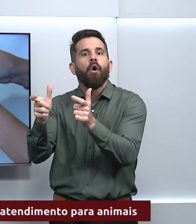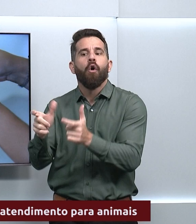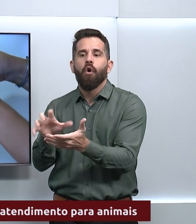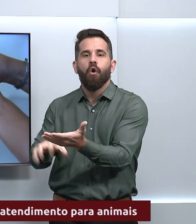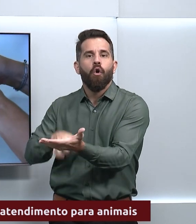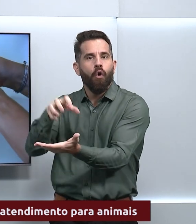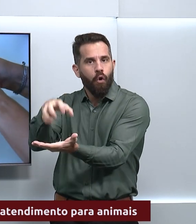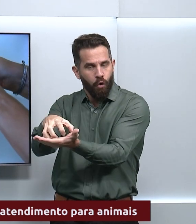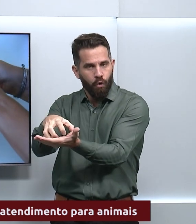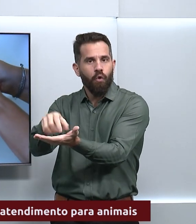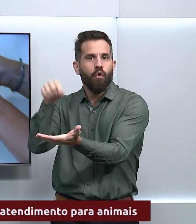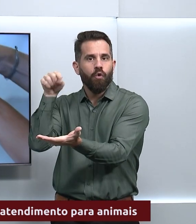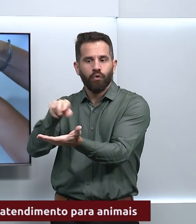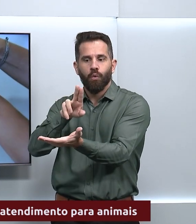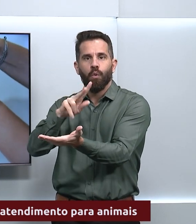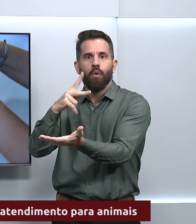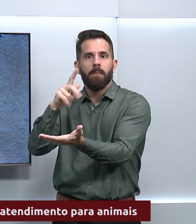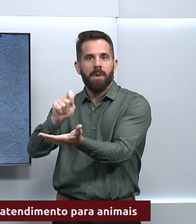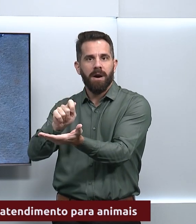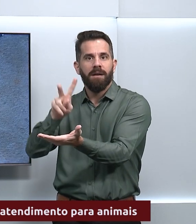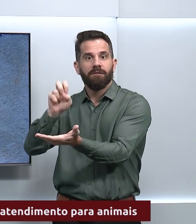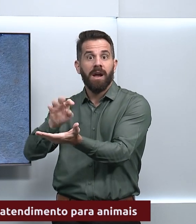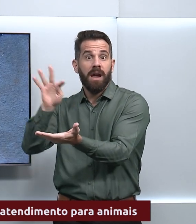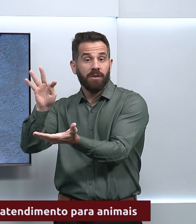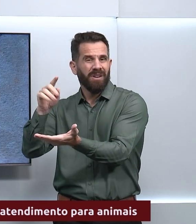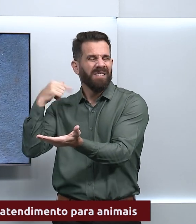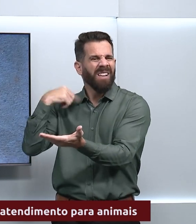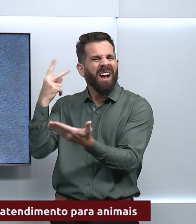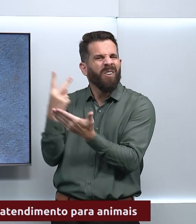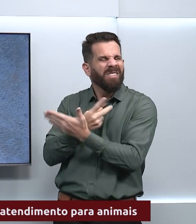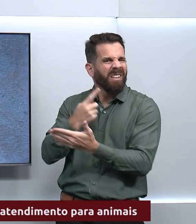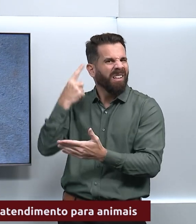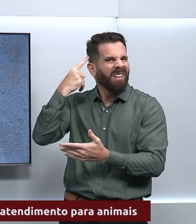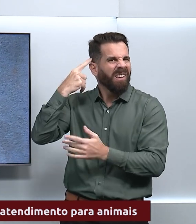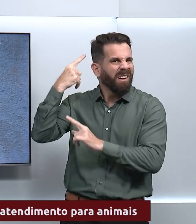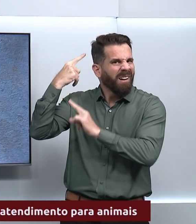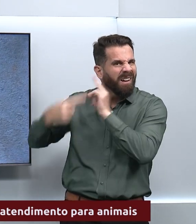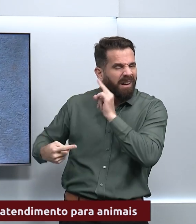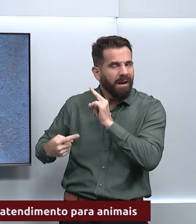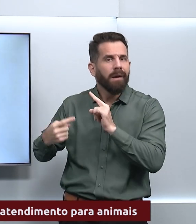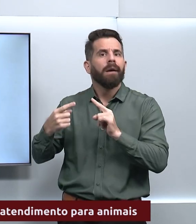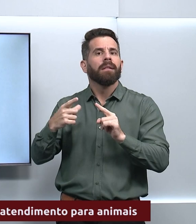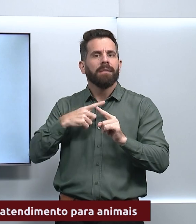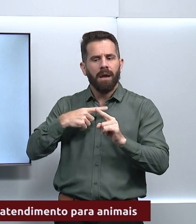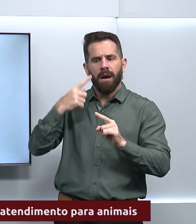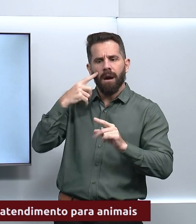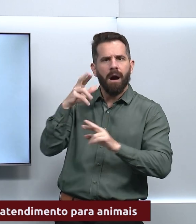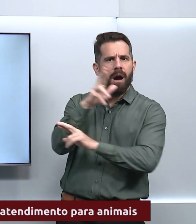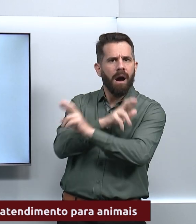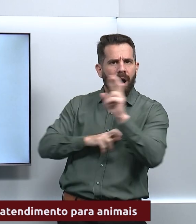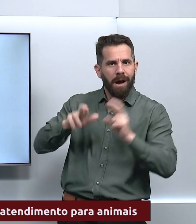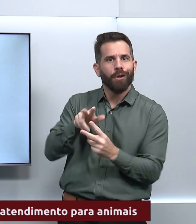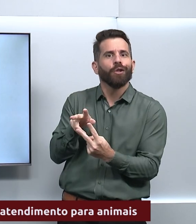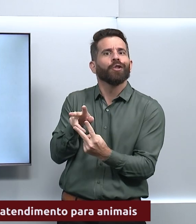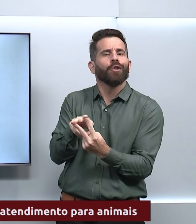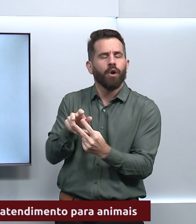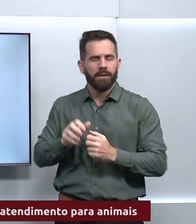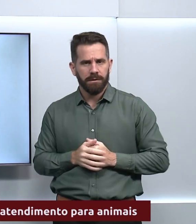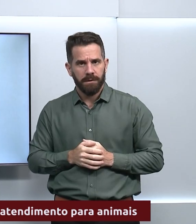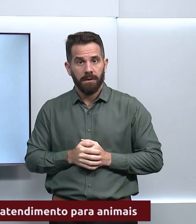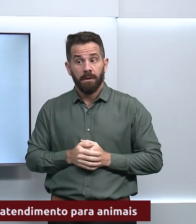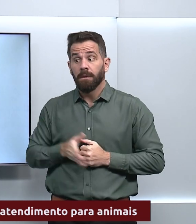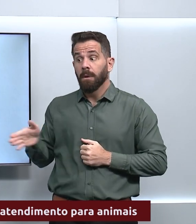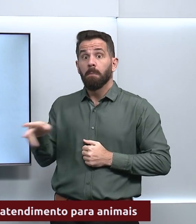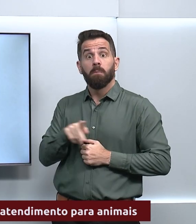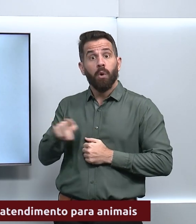uma tala da orelha por conta de uma lesão. Já a Aurora realizou visita de rotina. O professor considera que o atendimento